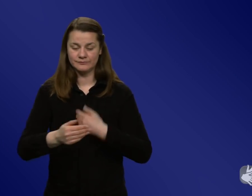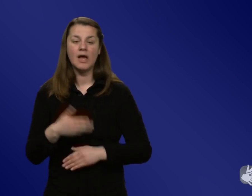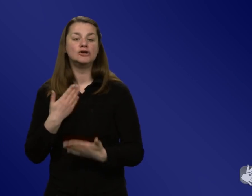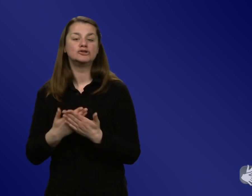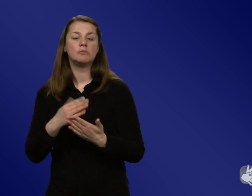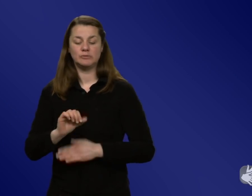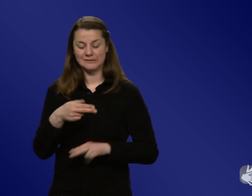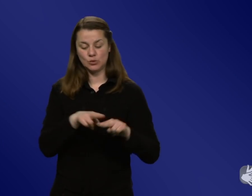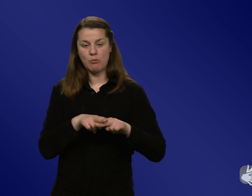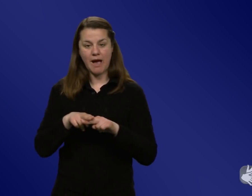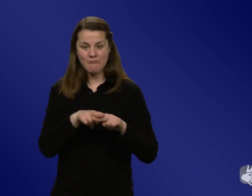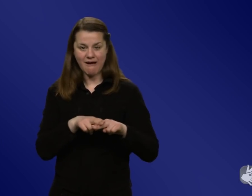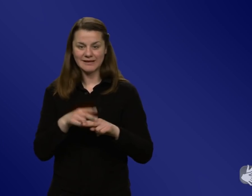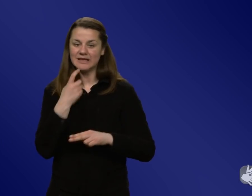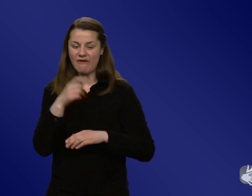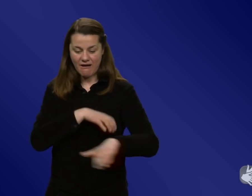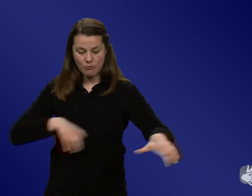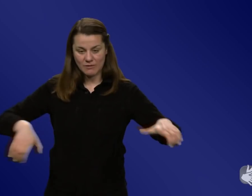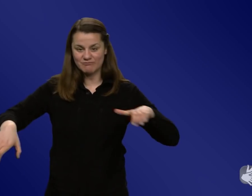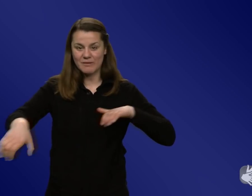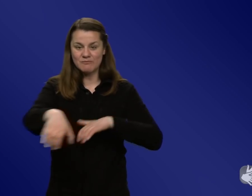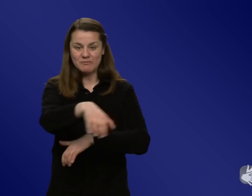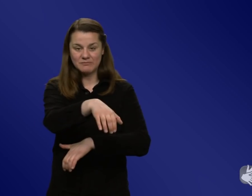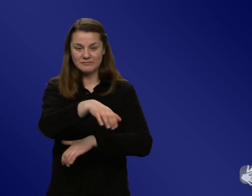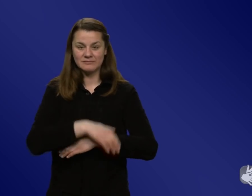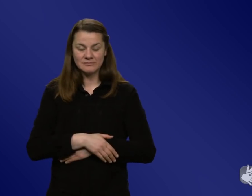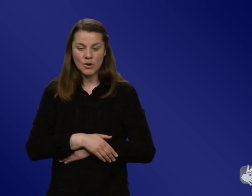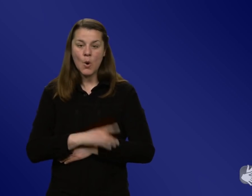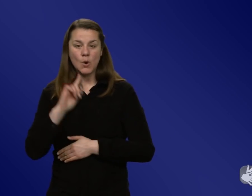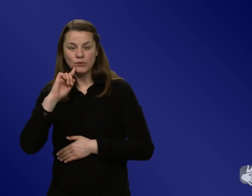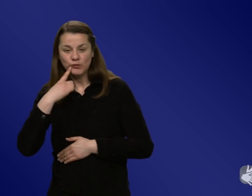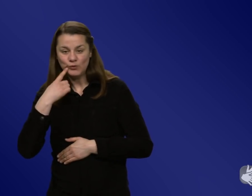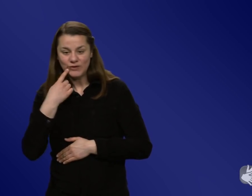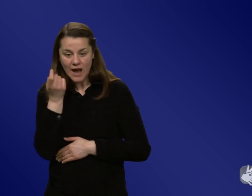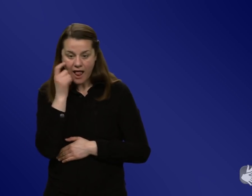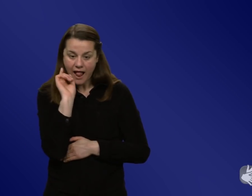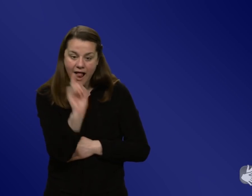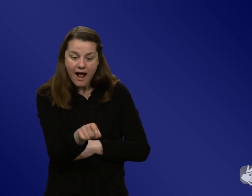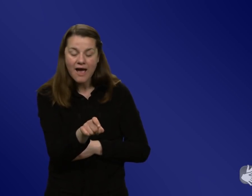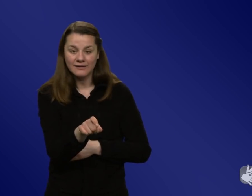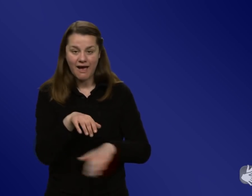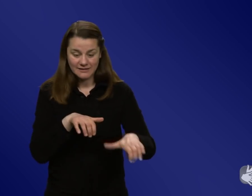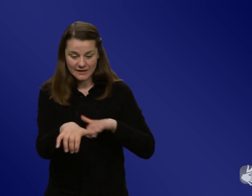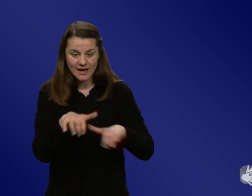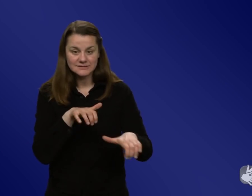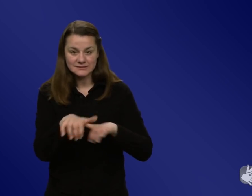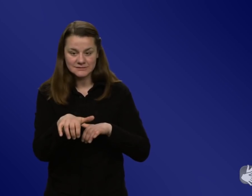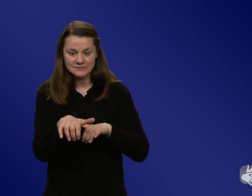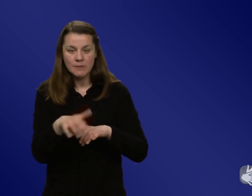das alles wieder umstelle und dann wieder, keine Ahnung, die Süßigkeiten im Vordergrund stehen, dann gehen die Leute vielleicht schnell wieder dazu über, die dann